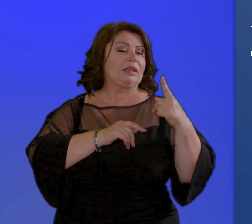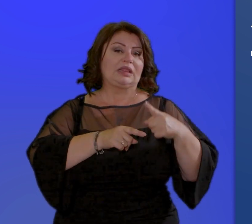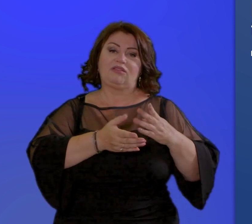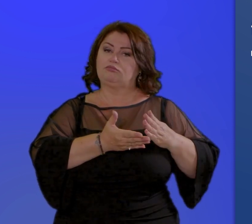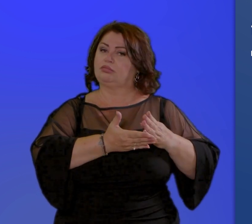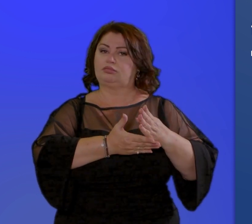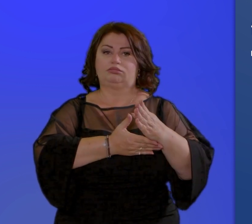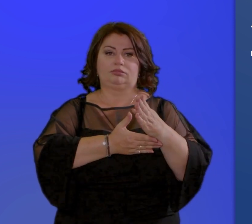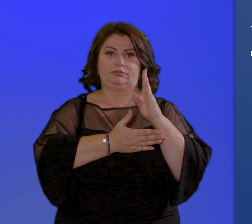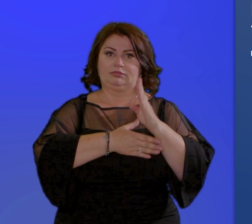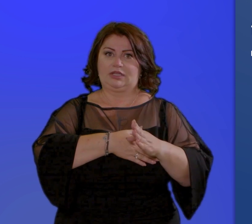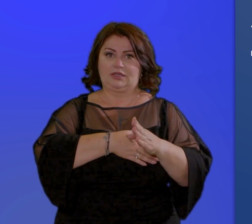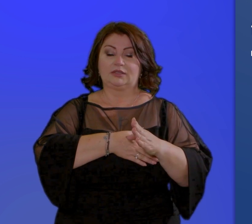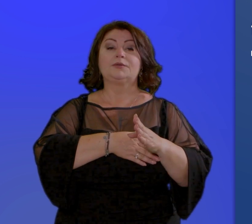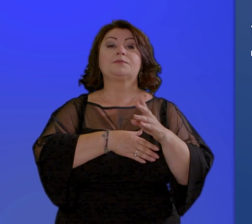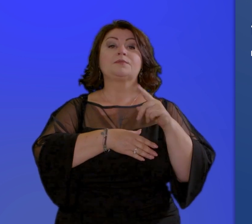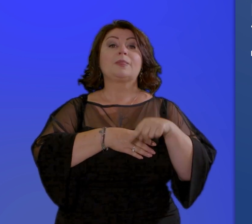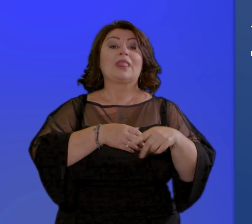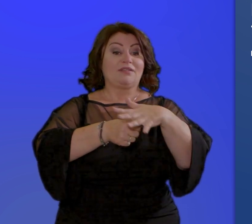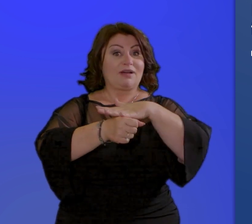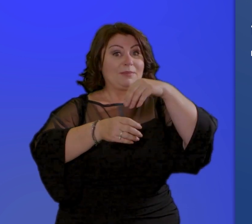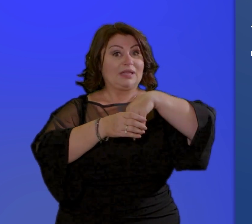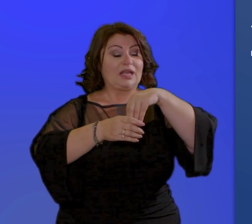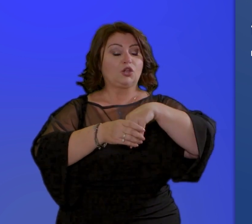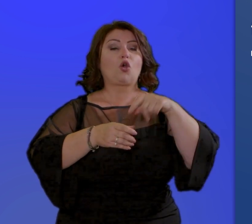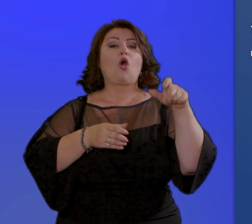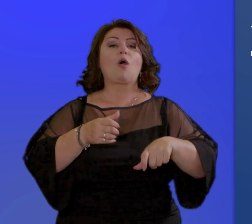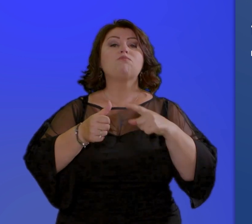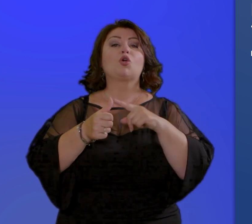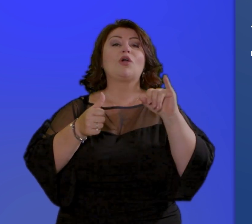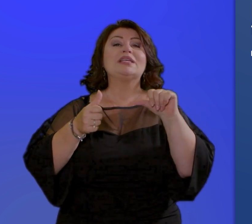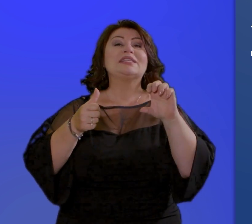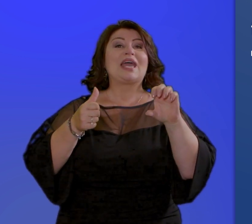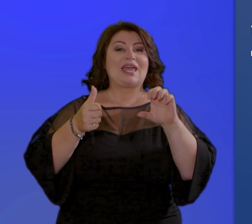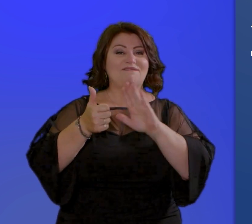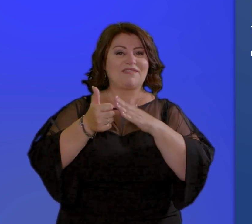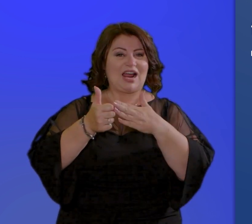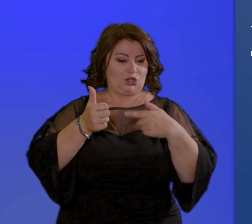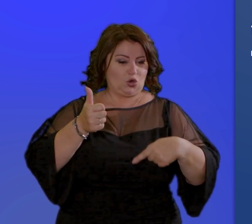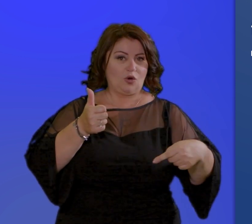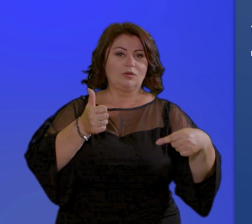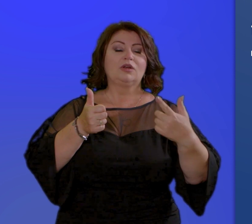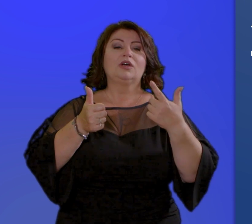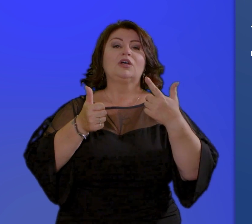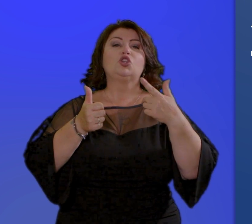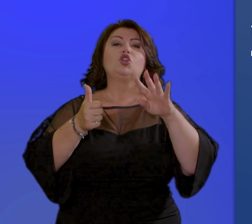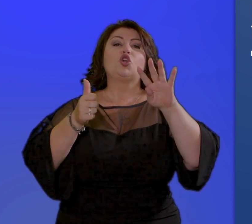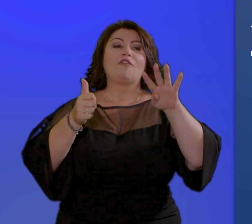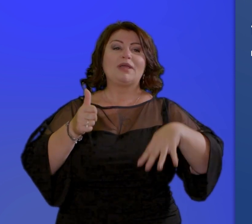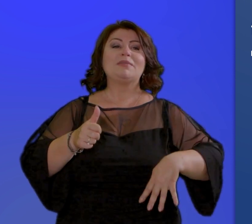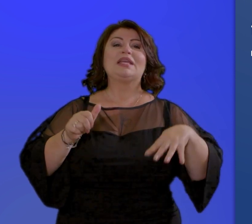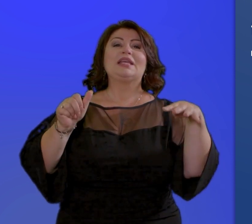isee in corso di validità inferiore a 9.360 euro un patrimonio